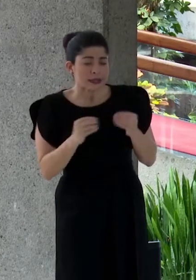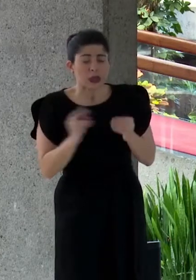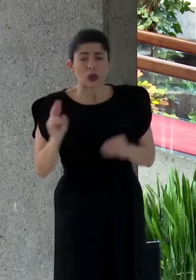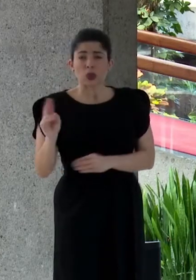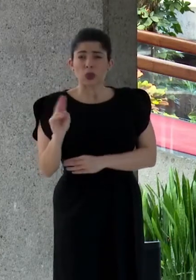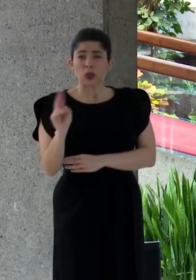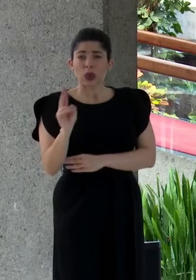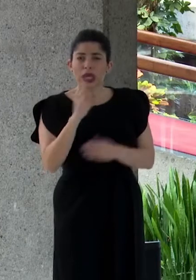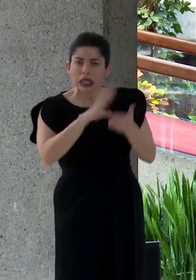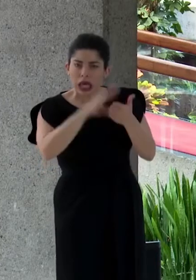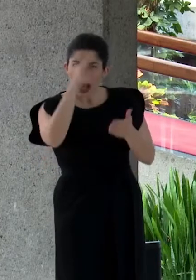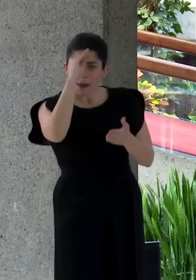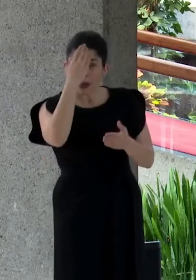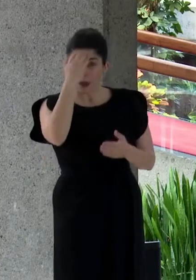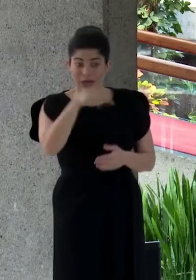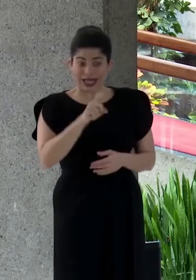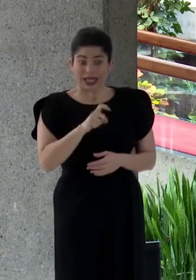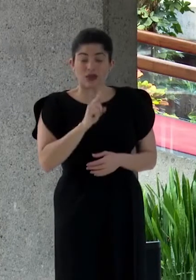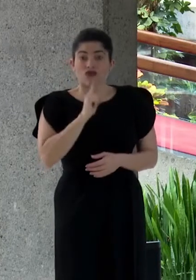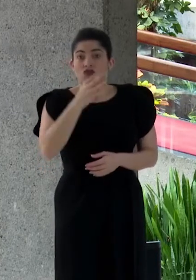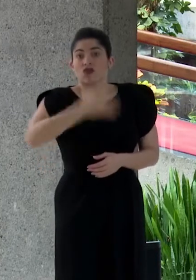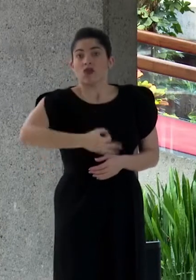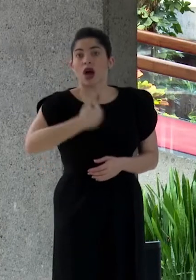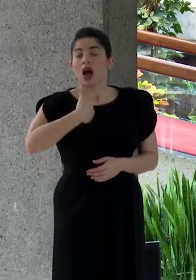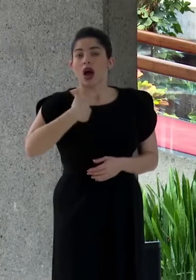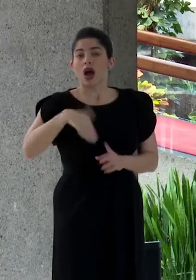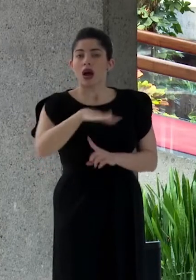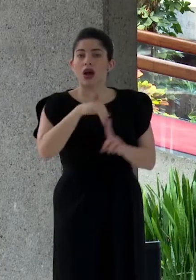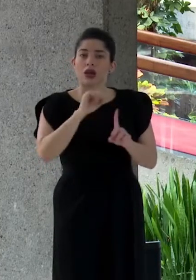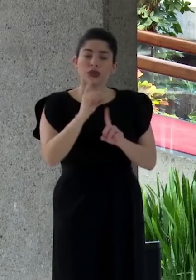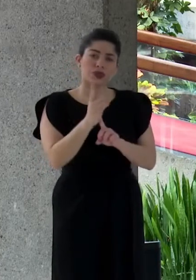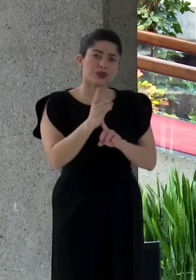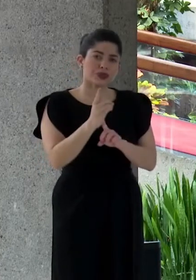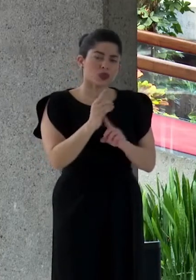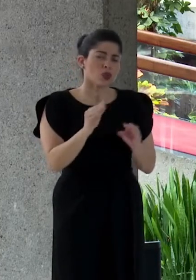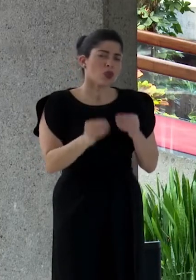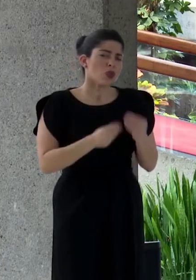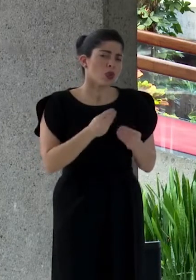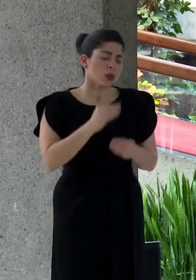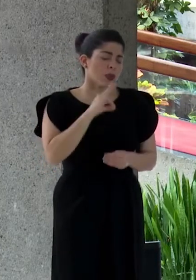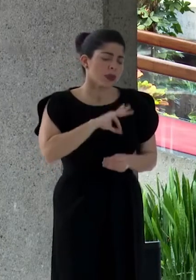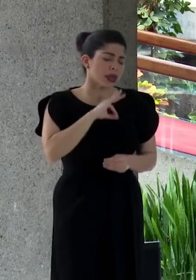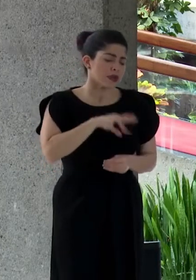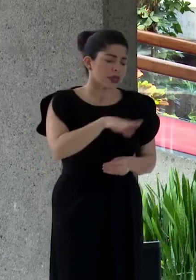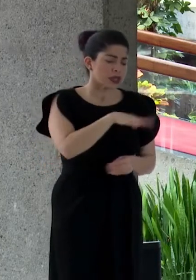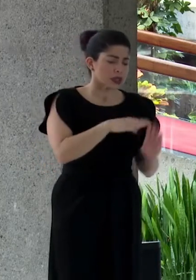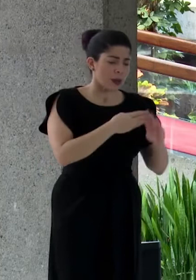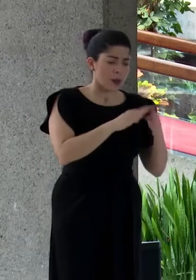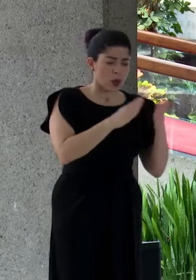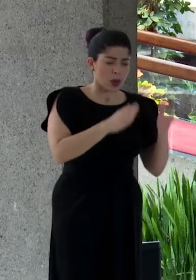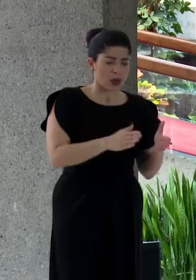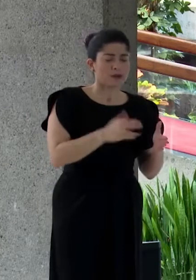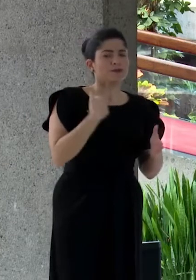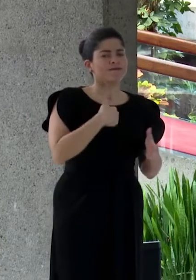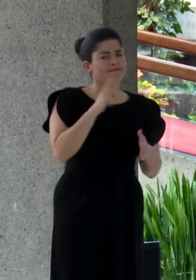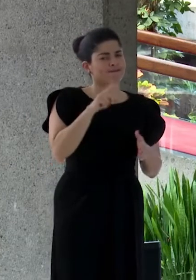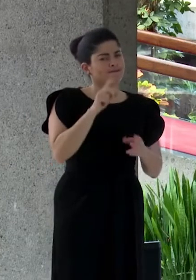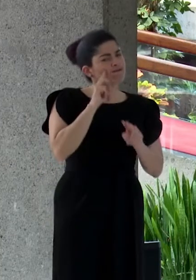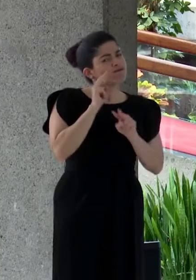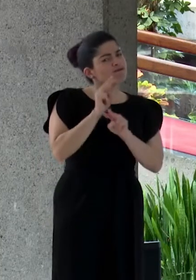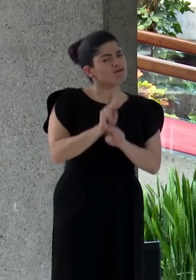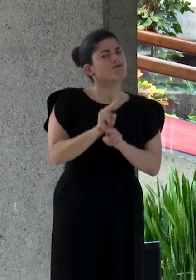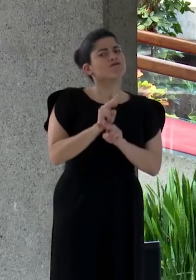apremiantes y reales de nuestra sociedad. Para beneficio de nuestra población, tendremos que velar